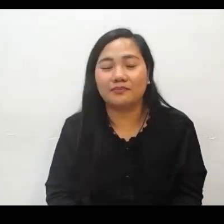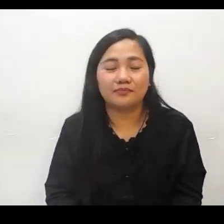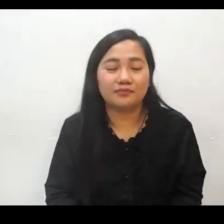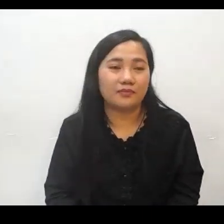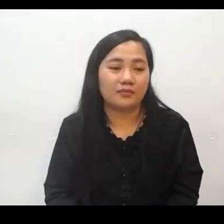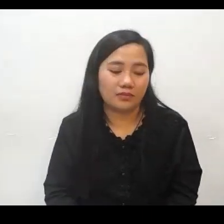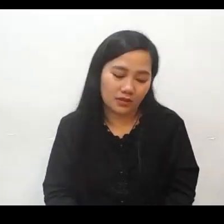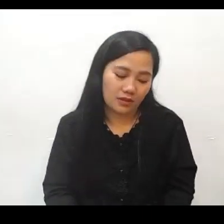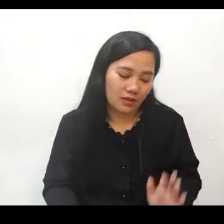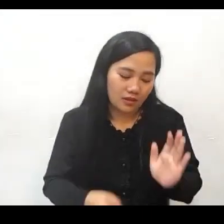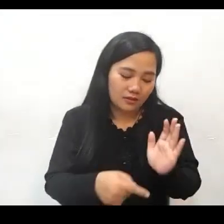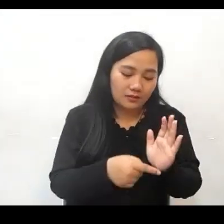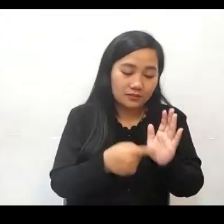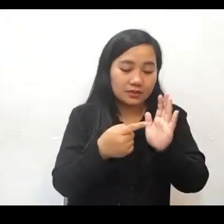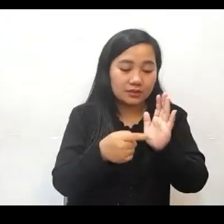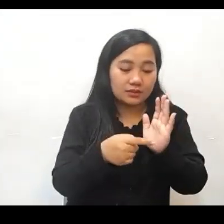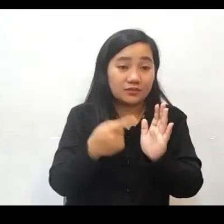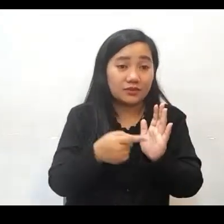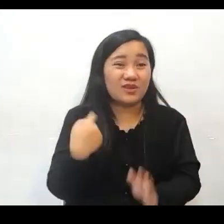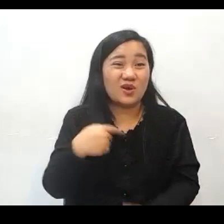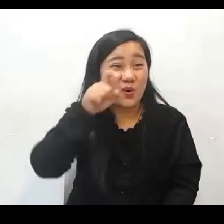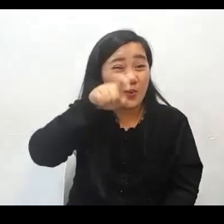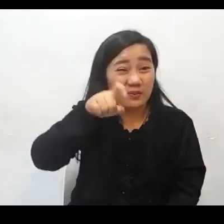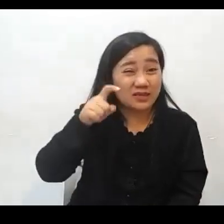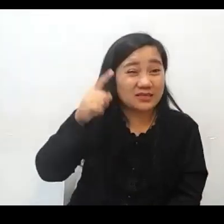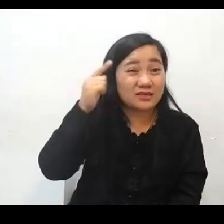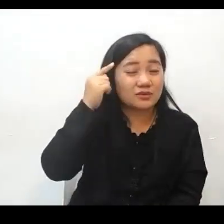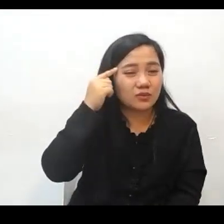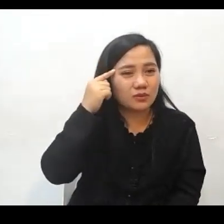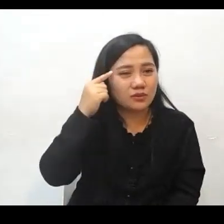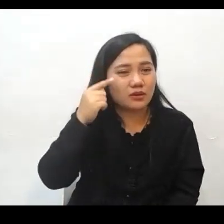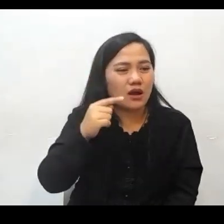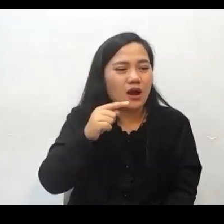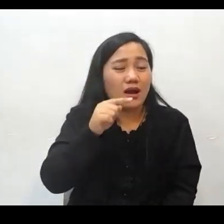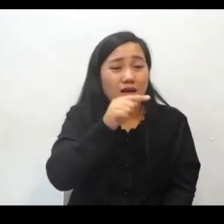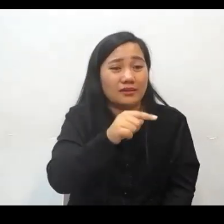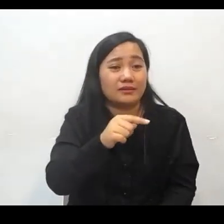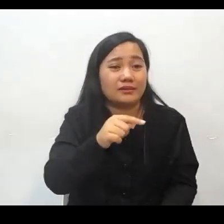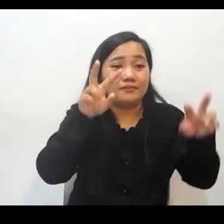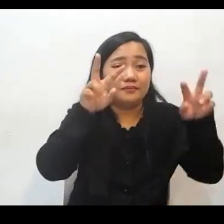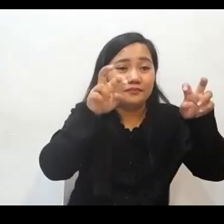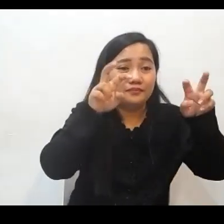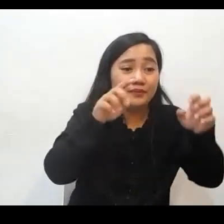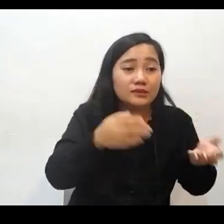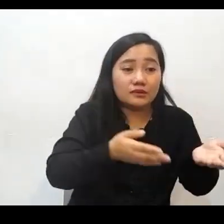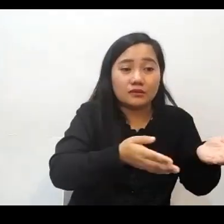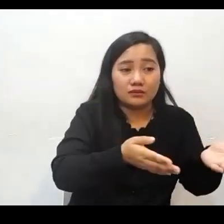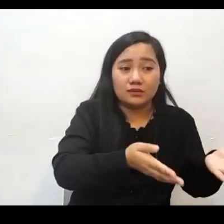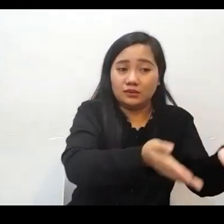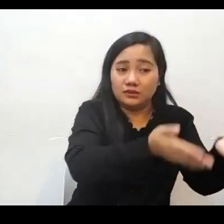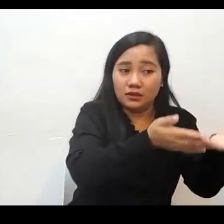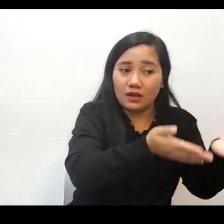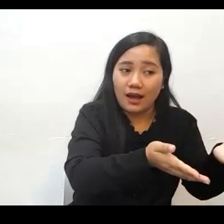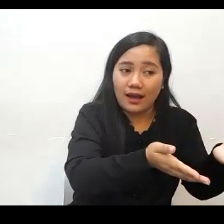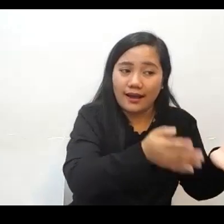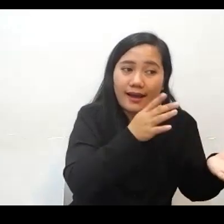ng Diyos Kaya kailangan po natin kilalanin yung pagtatanong at yung pagsasabi